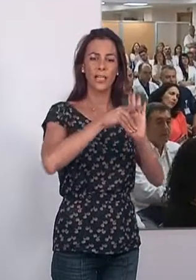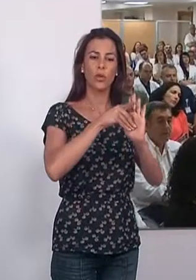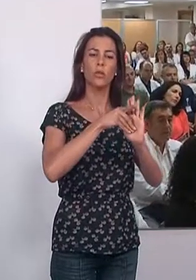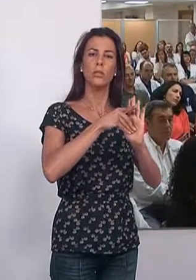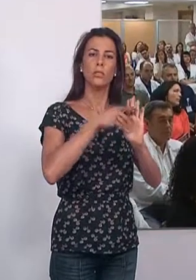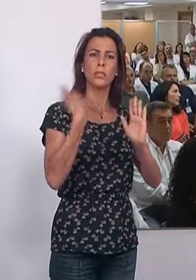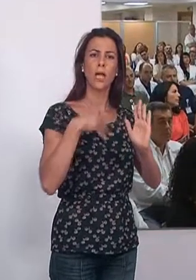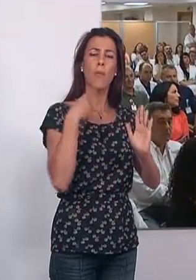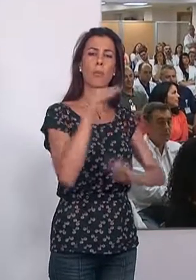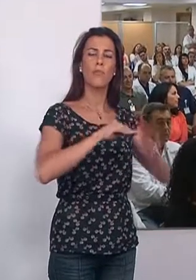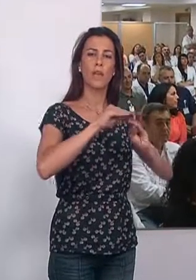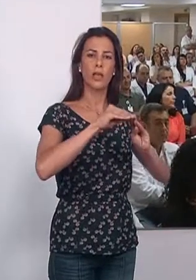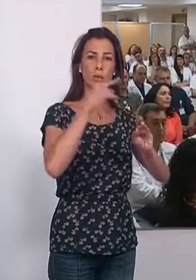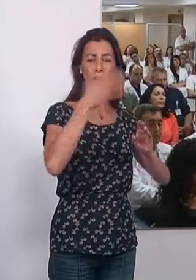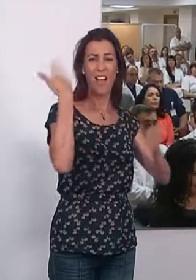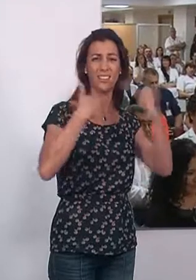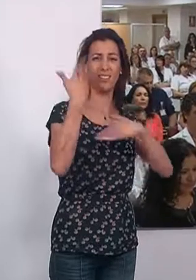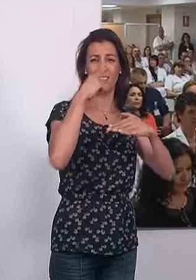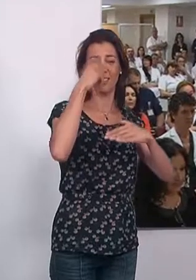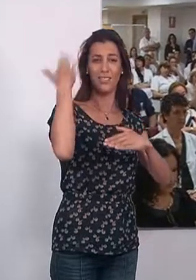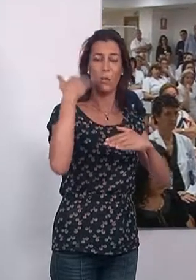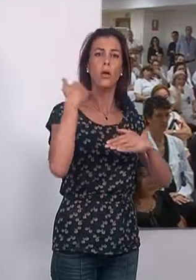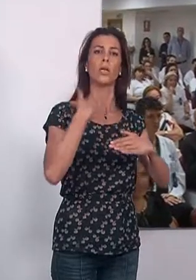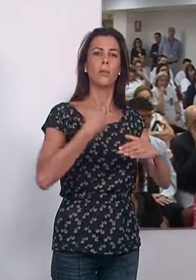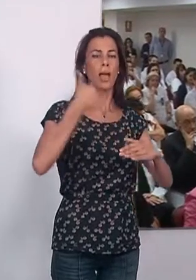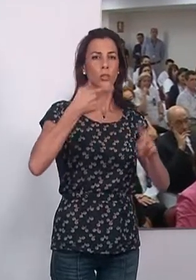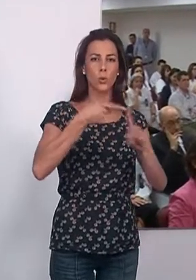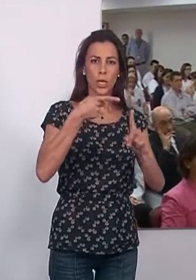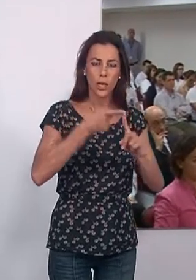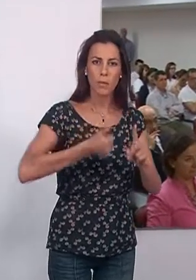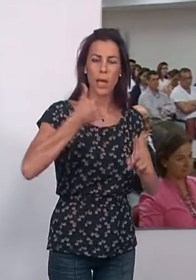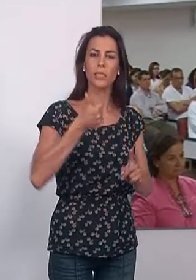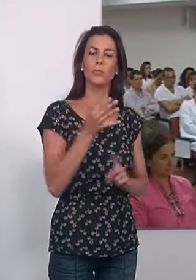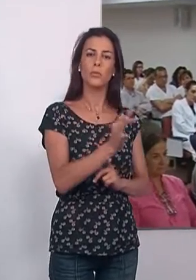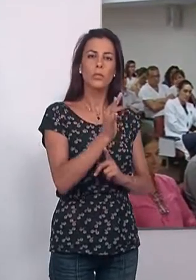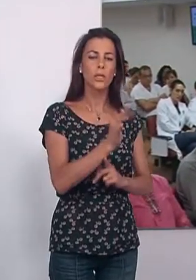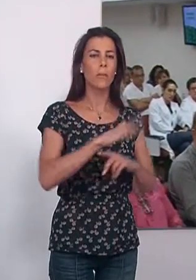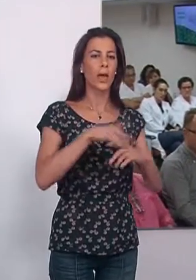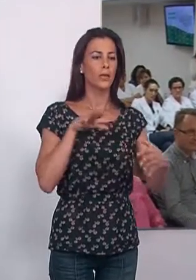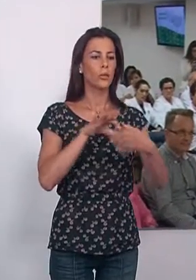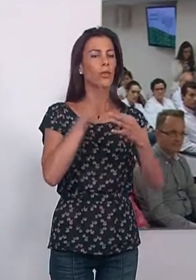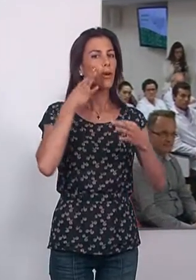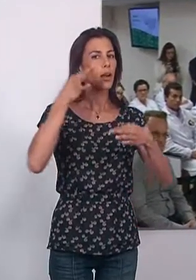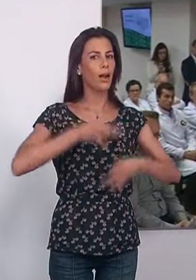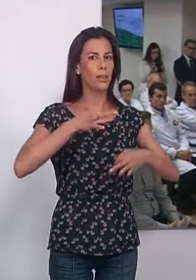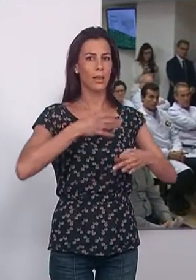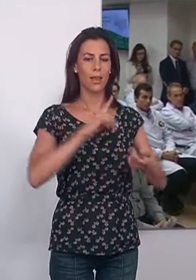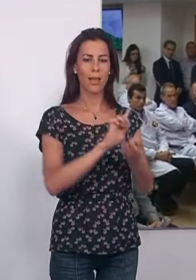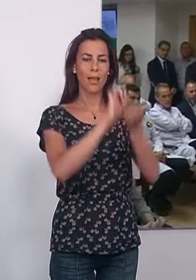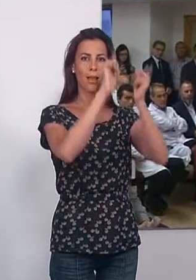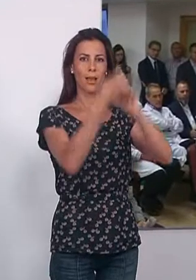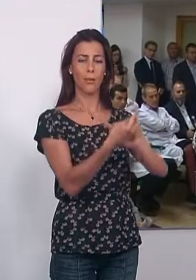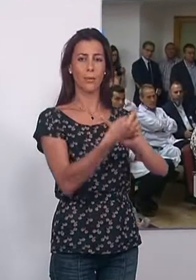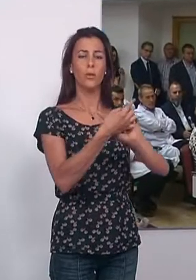anterior para hacerlo aún más efectivo, más útil y para adaptarlo a una realidad en continuo cambio